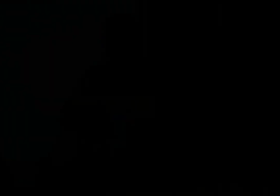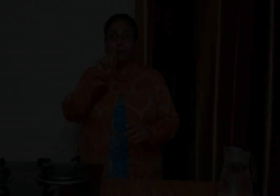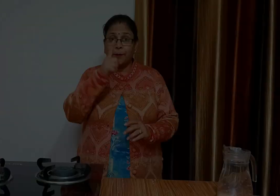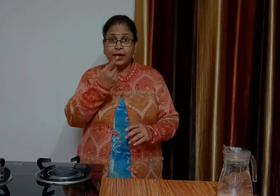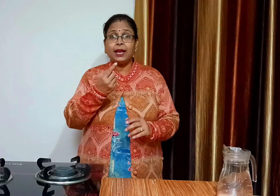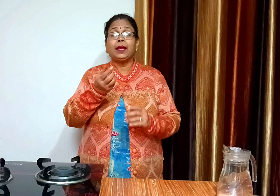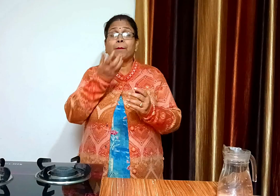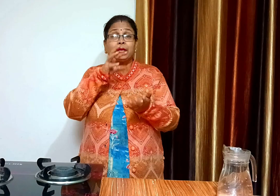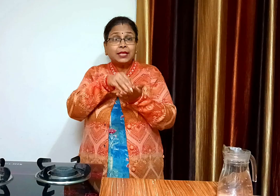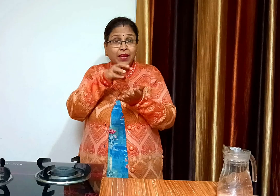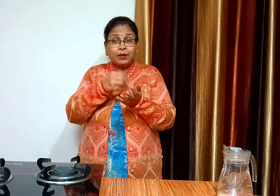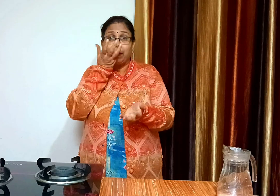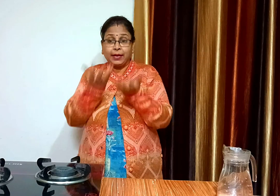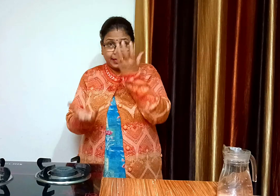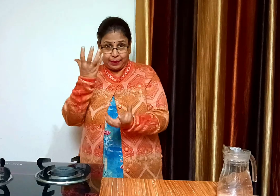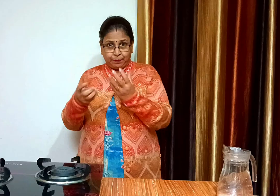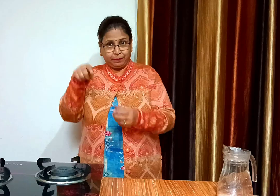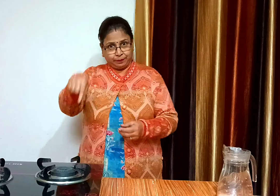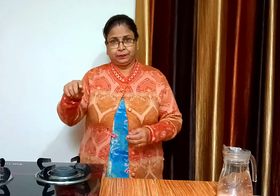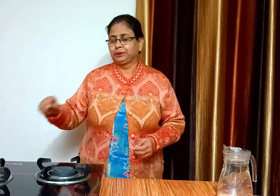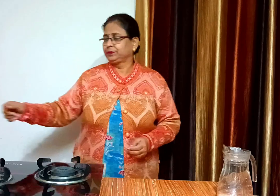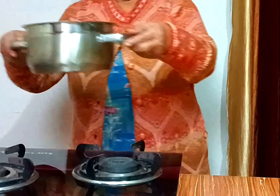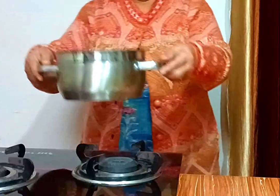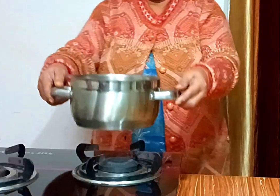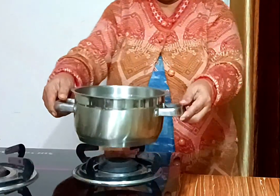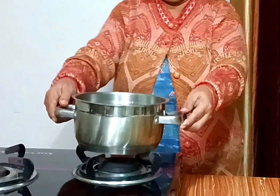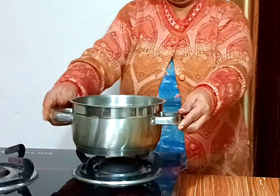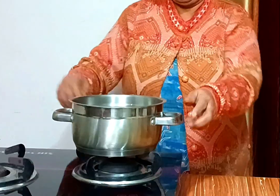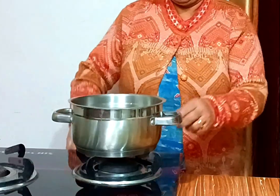आलू दंपिर्यानी बनाने के लिए सबसे पहले हम एक पर्दन को गरम खरेंगे